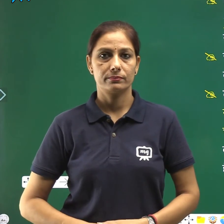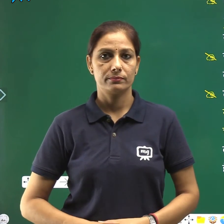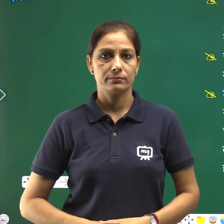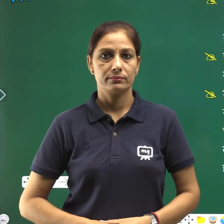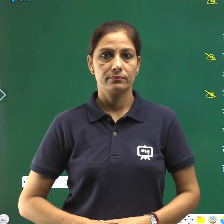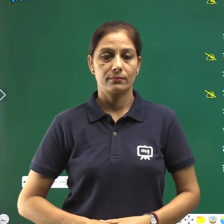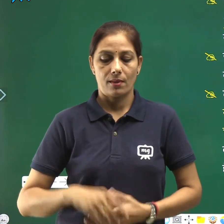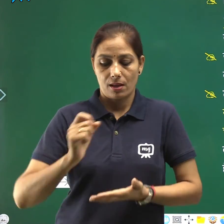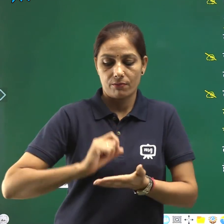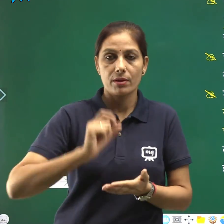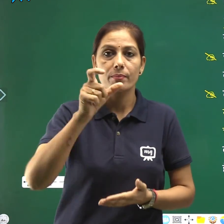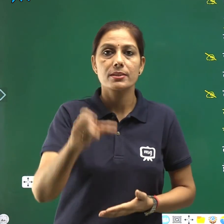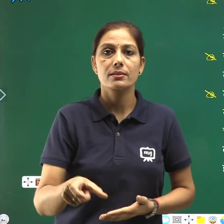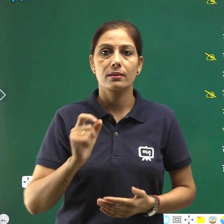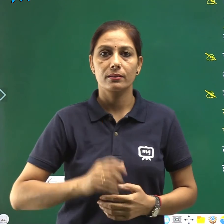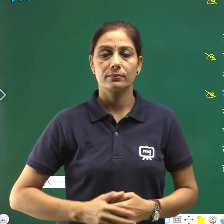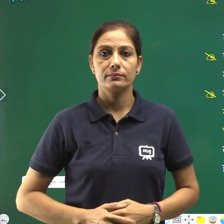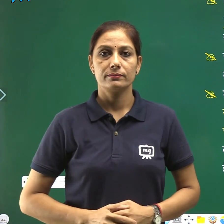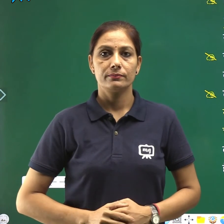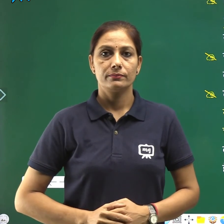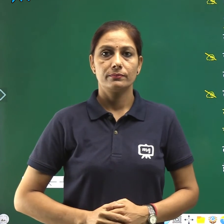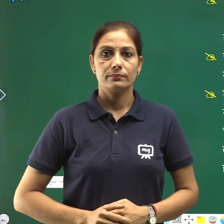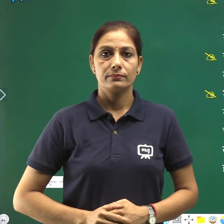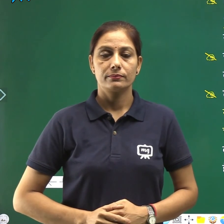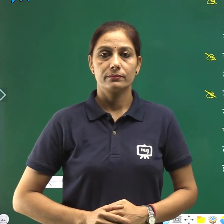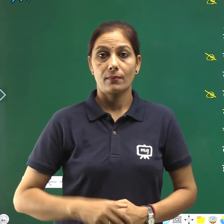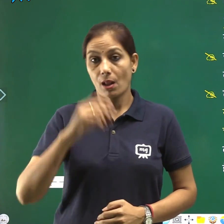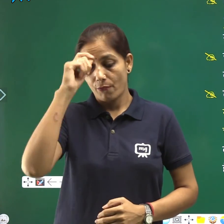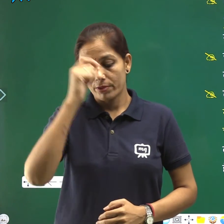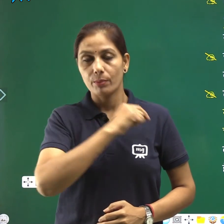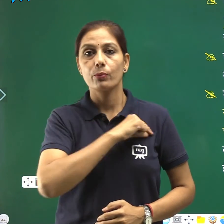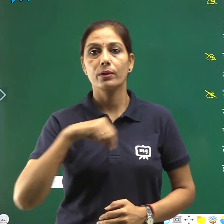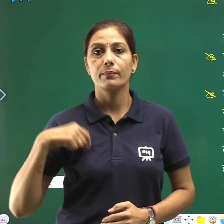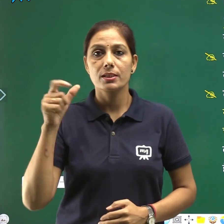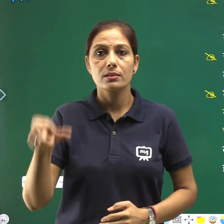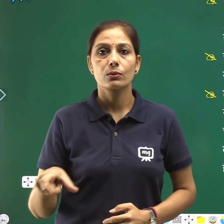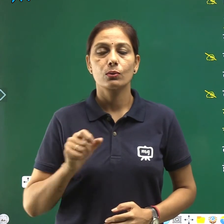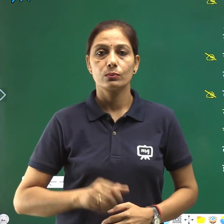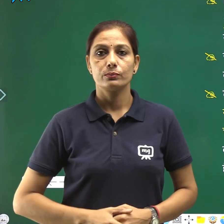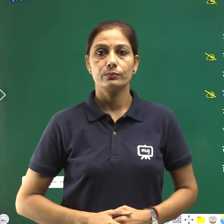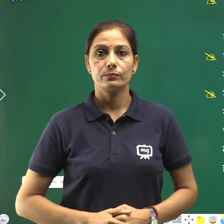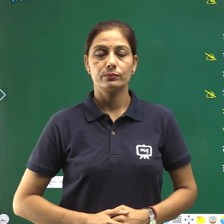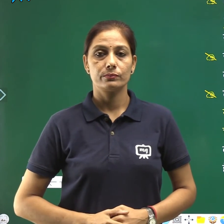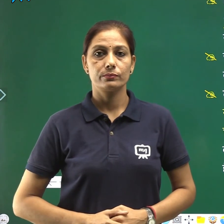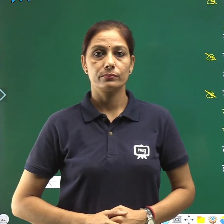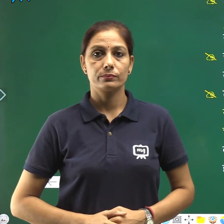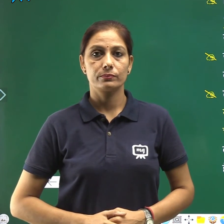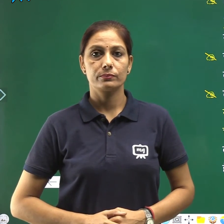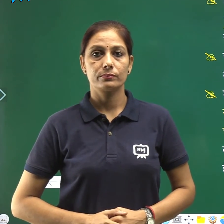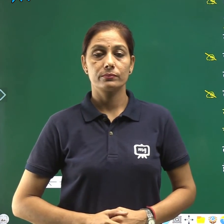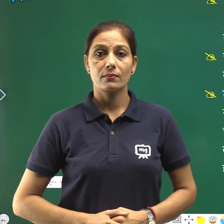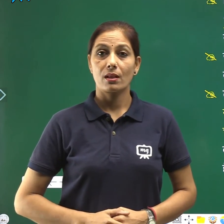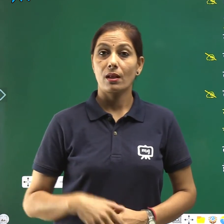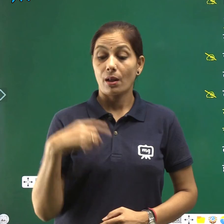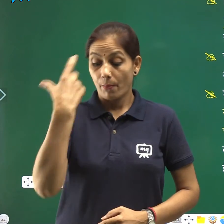लेखक ने फादर बुलके को मानविय